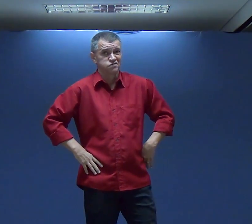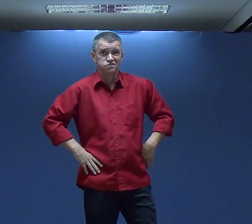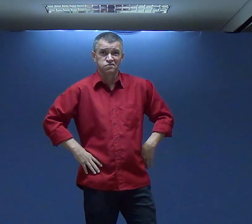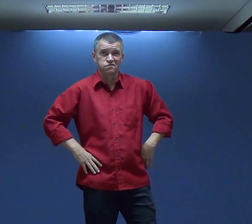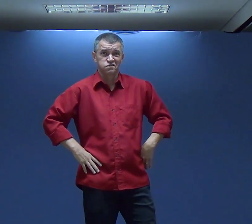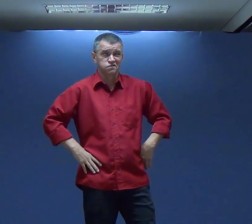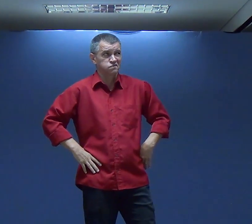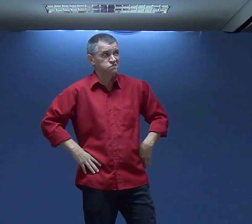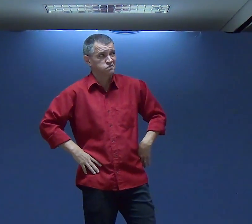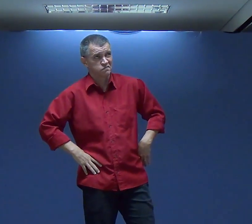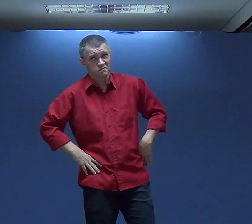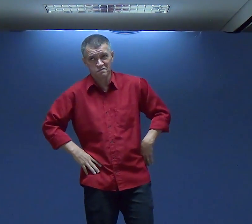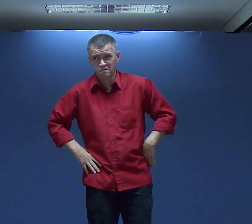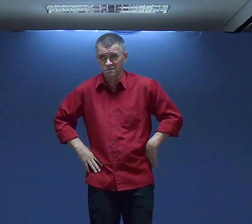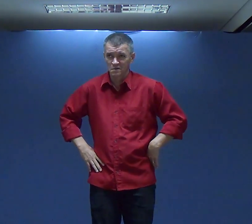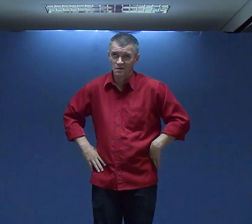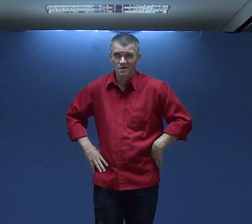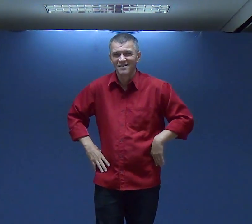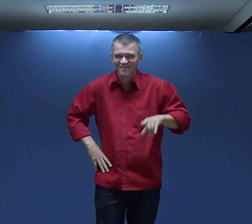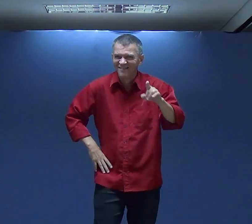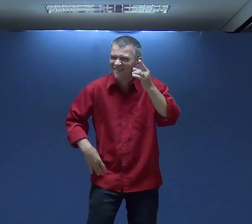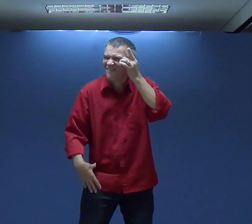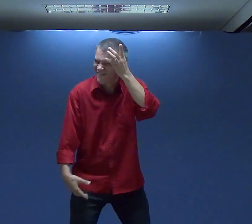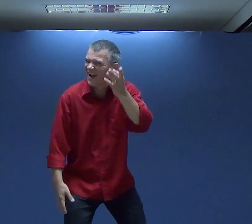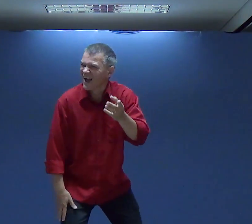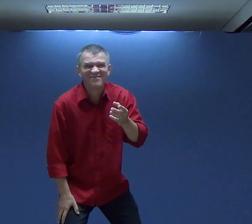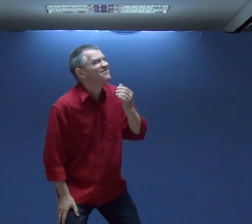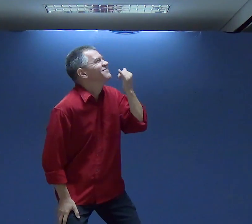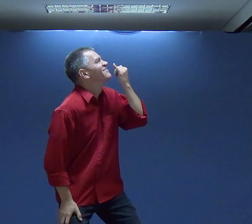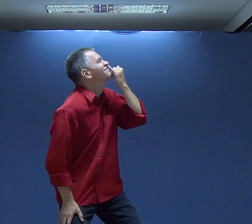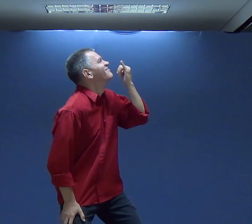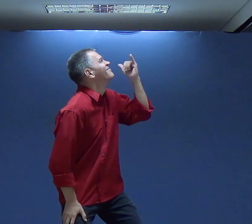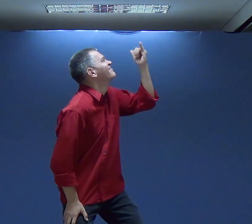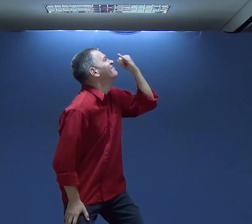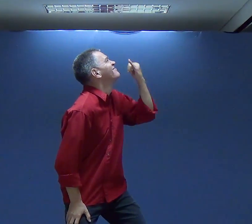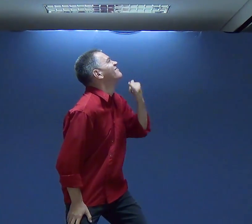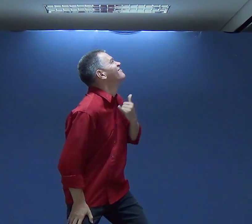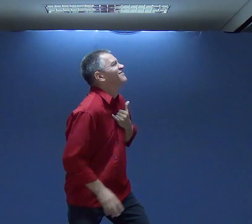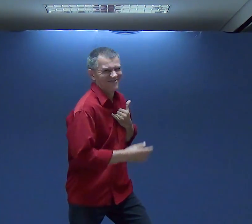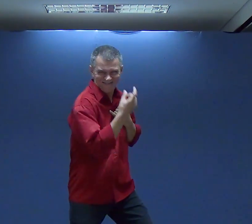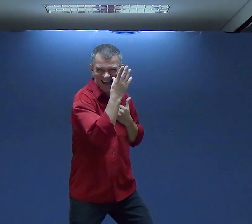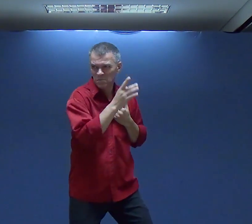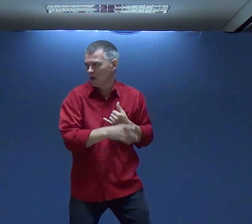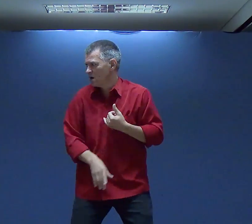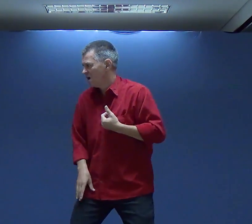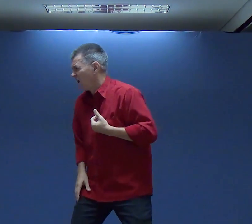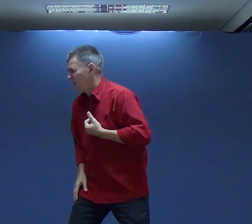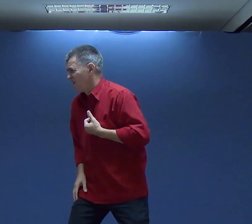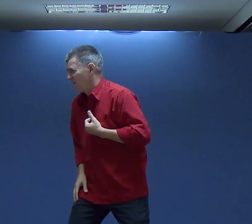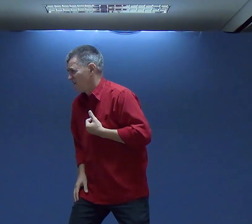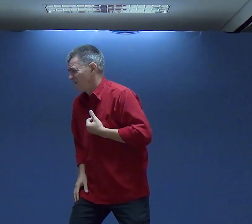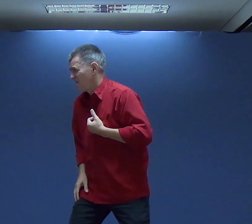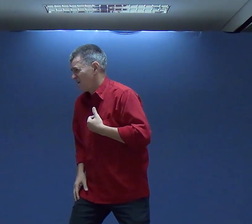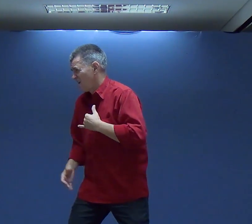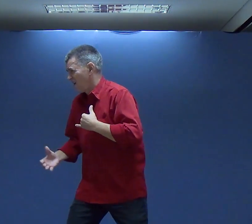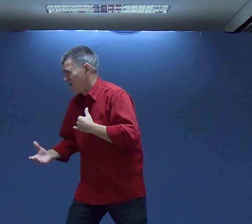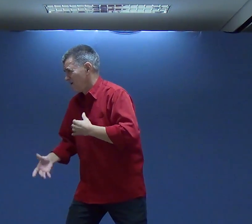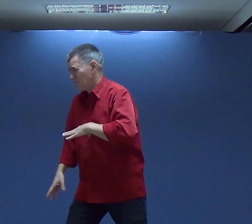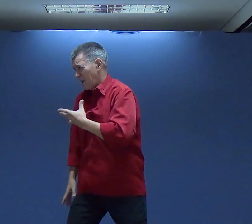Não Falta você se restaurar Com uma pessoa específica E você acha que é fácil? É fácil eu pedir perdão